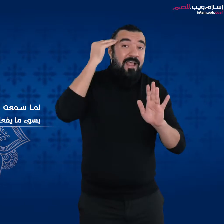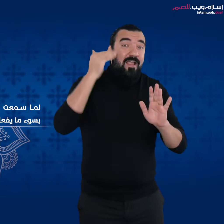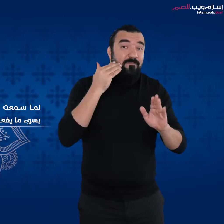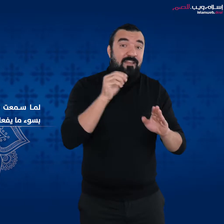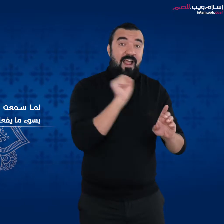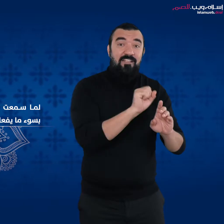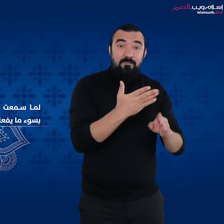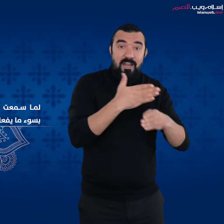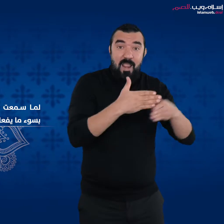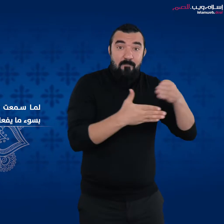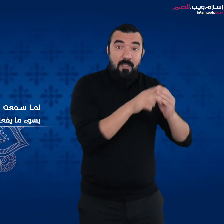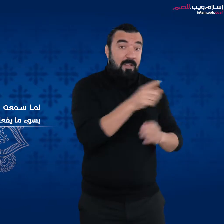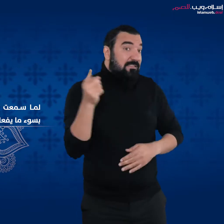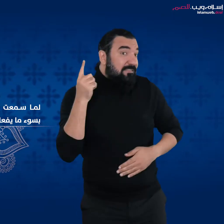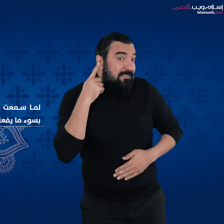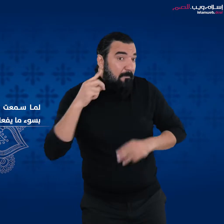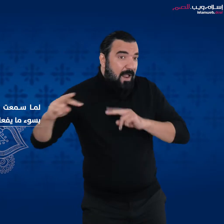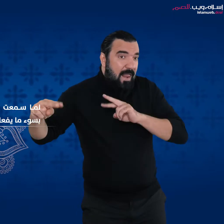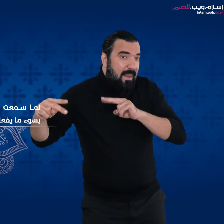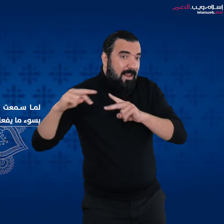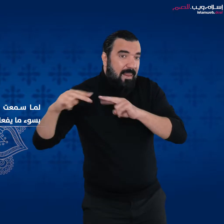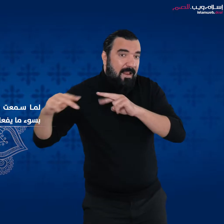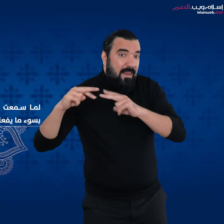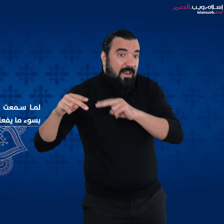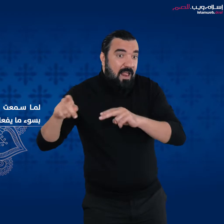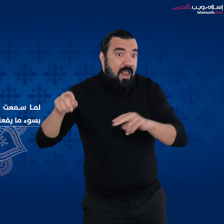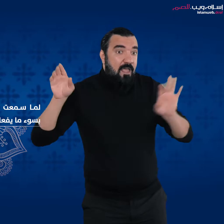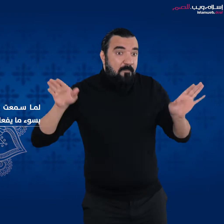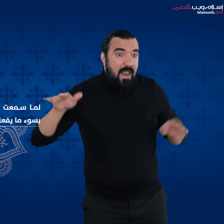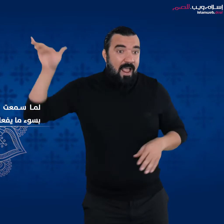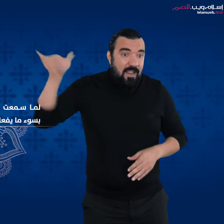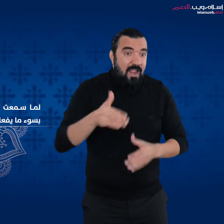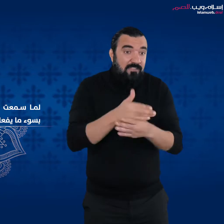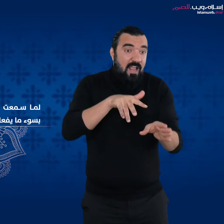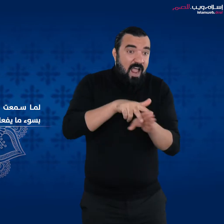فرحت لعلمها بسوء ما يفعله قوم لوط